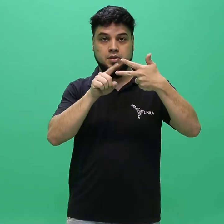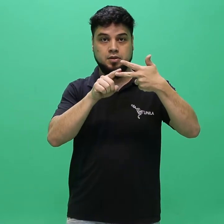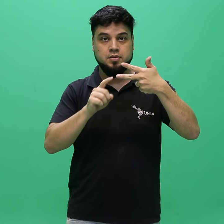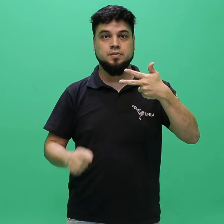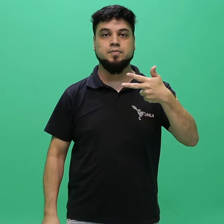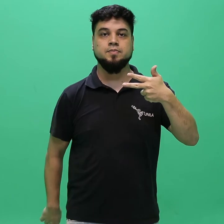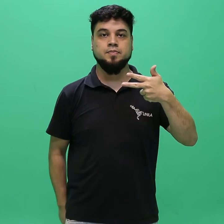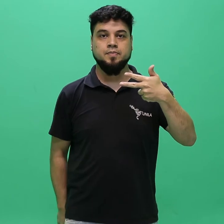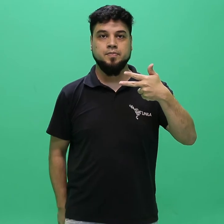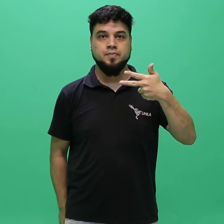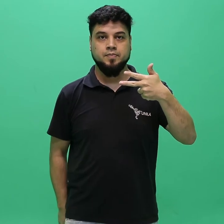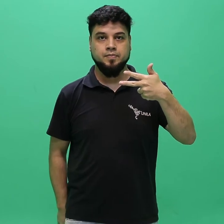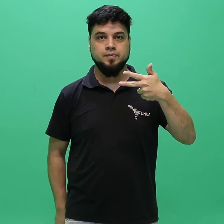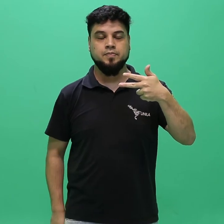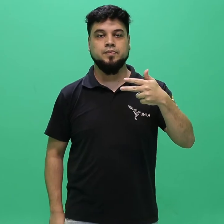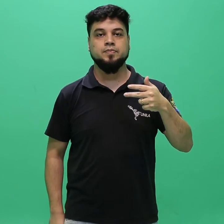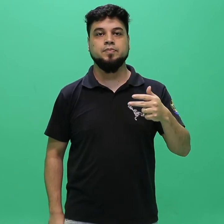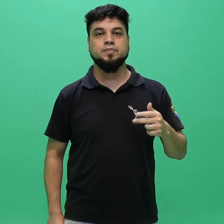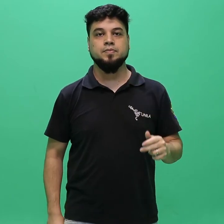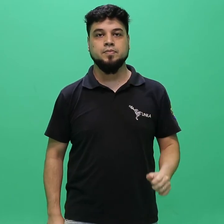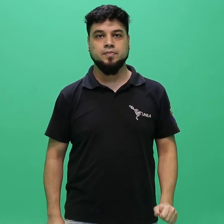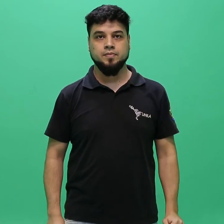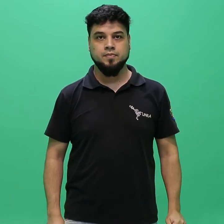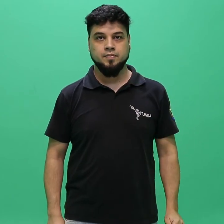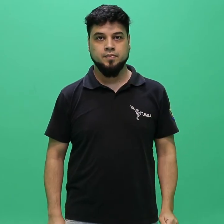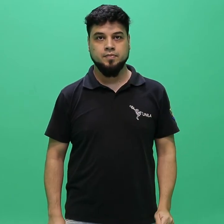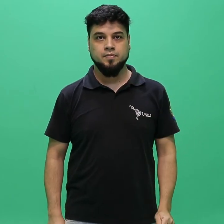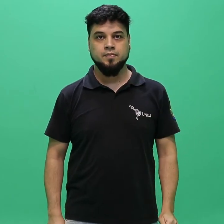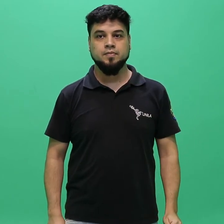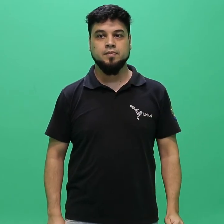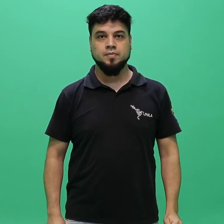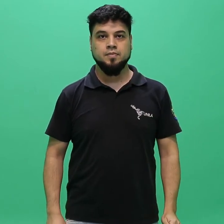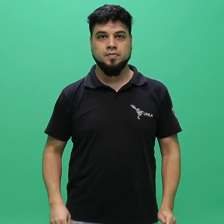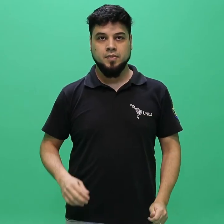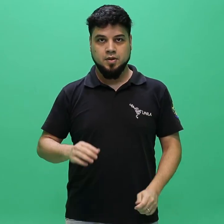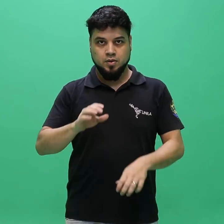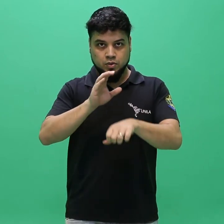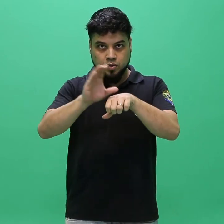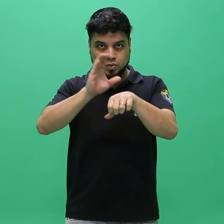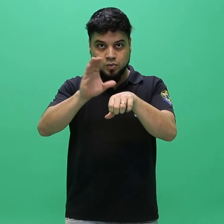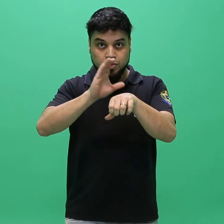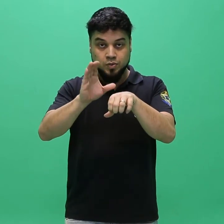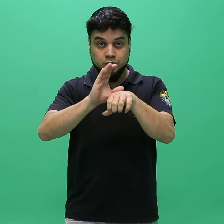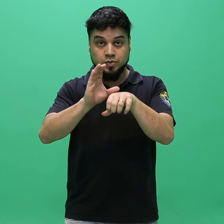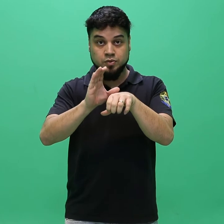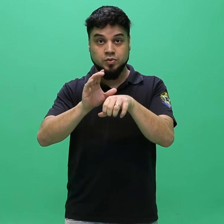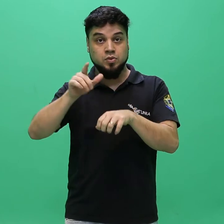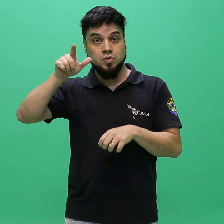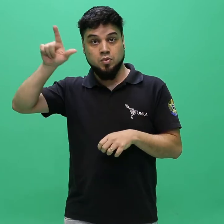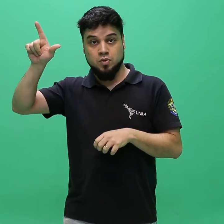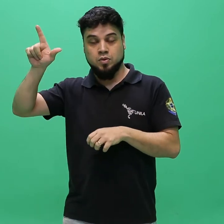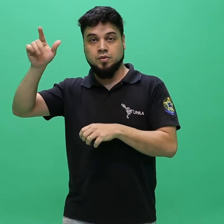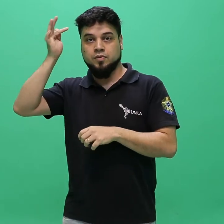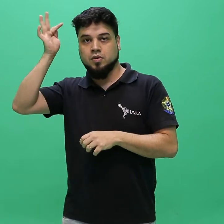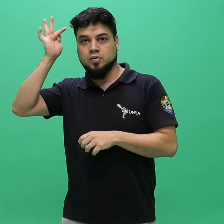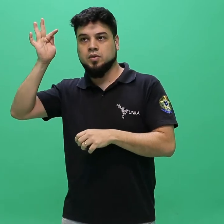3.2. curso de origem esteja regularmente autorizado ou